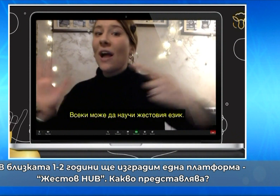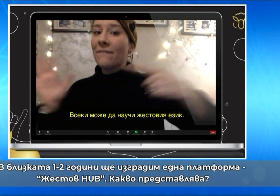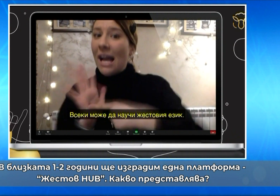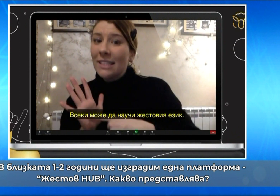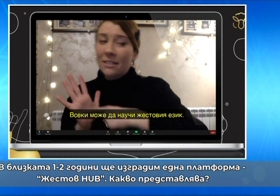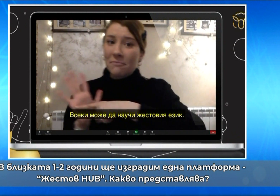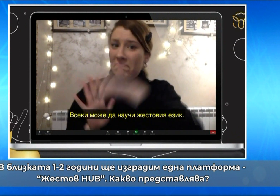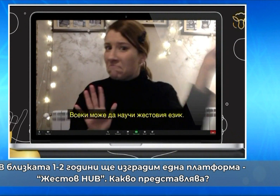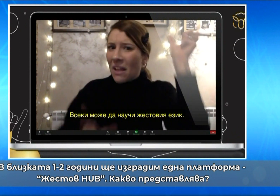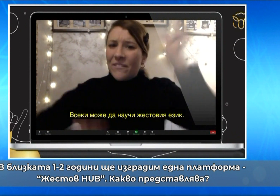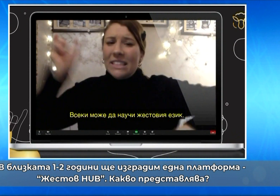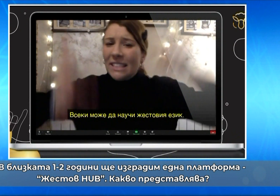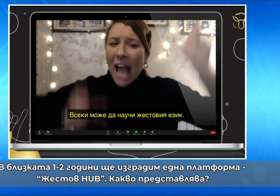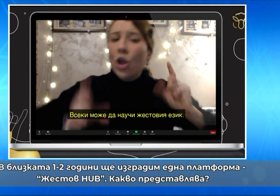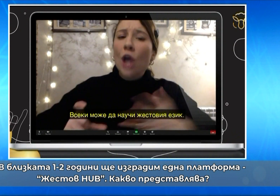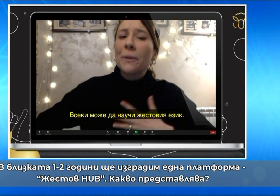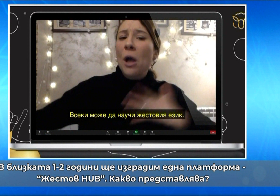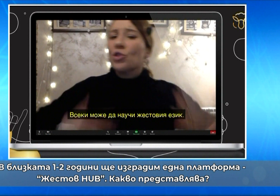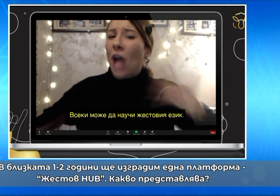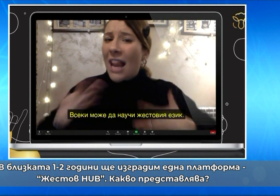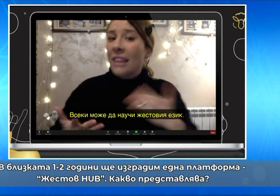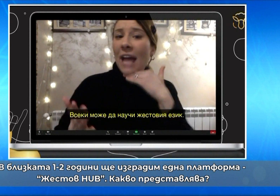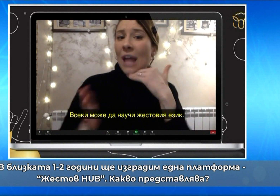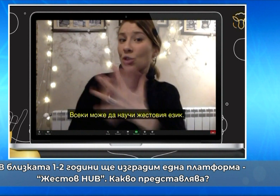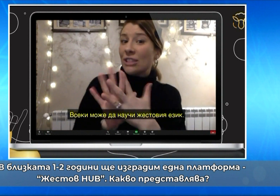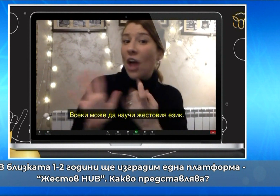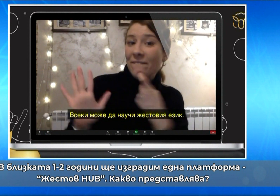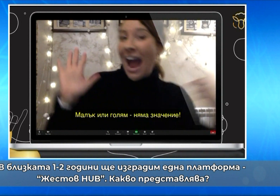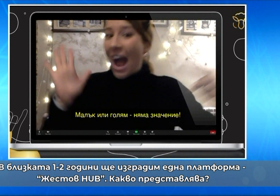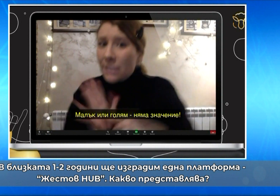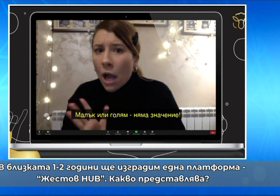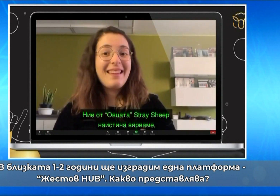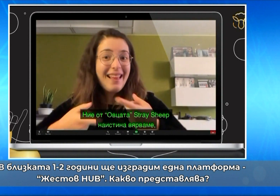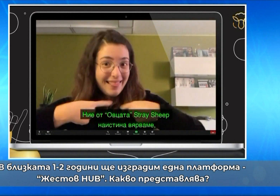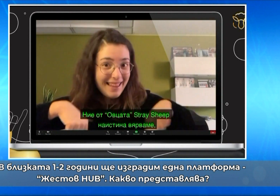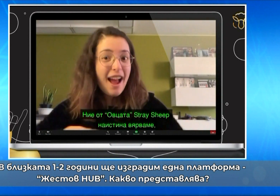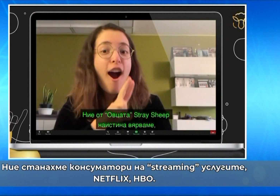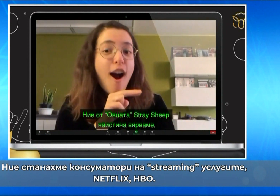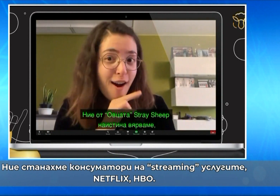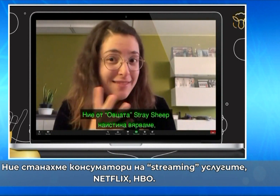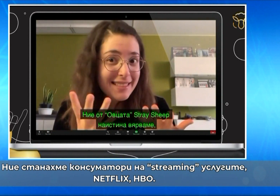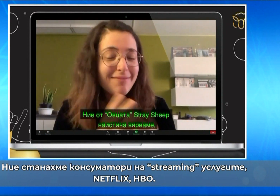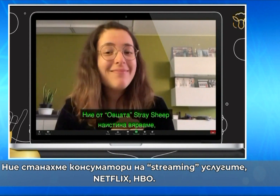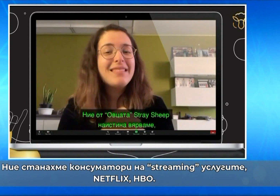години е да изградим една платформа, която наричаме Жестохъб. Какво представлява Жестохъб? Ние ставаме така